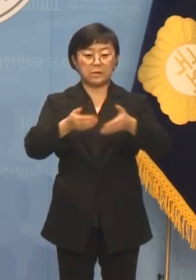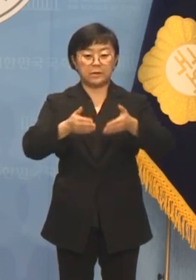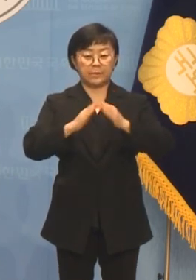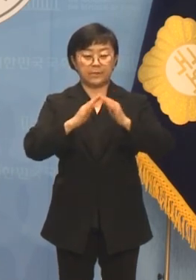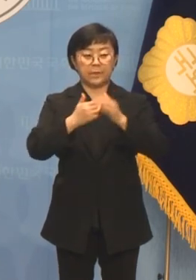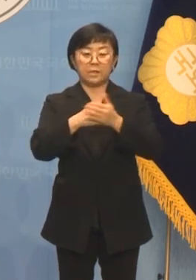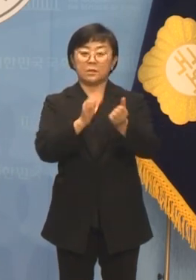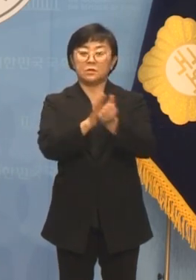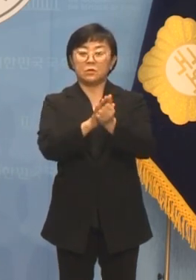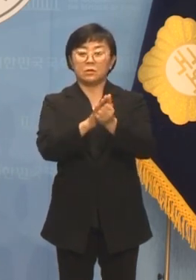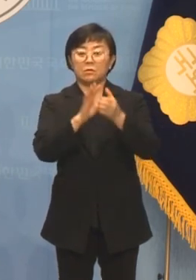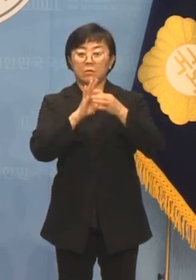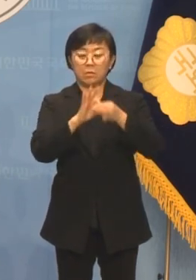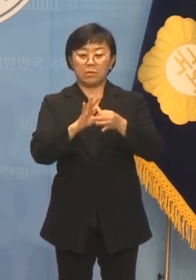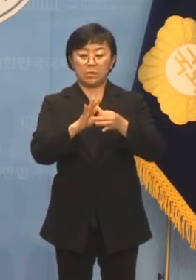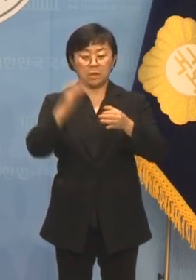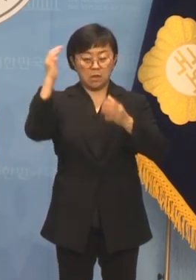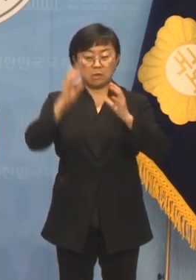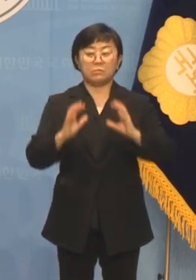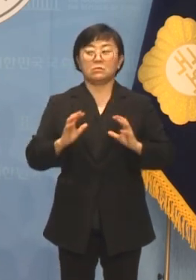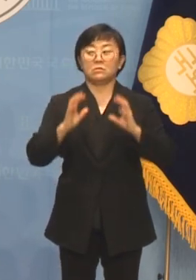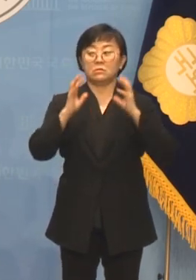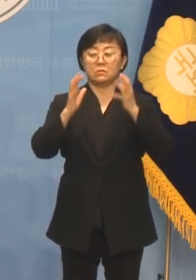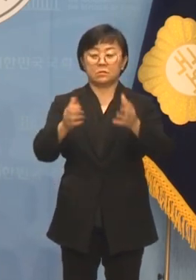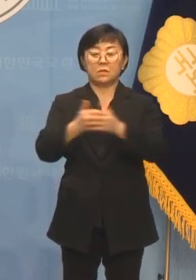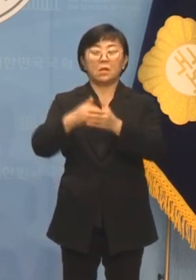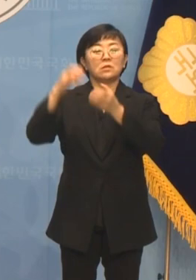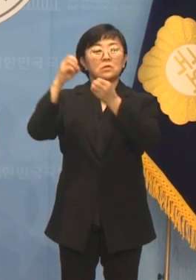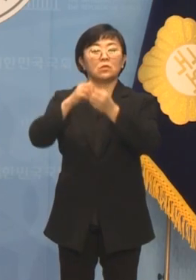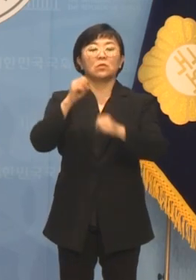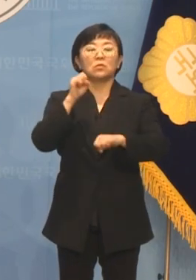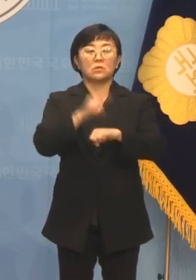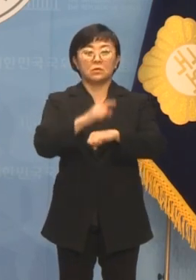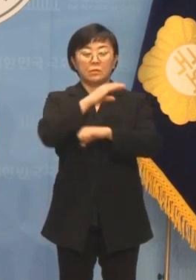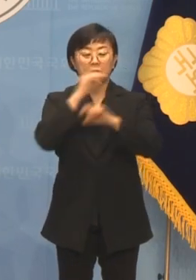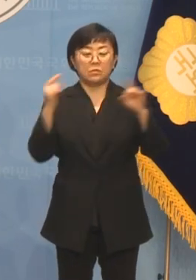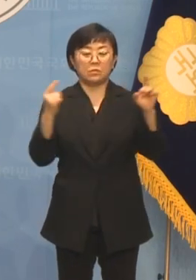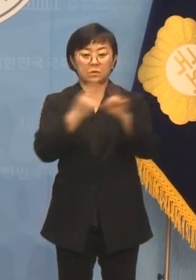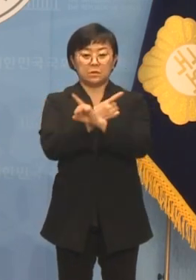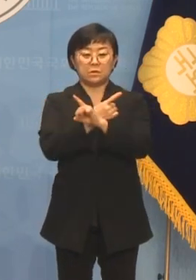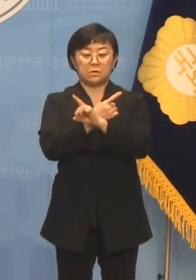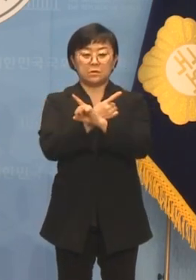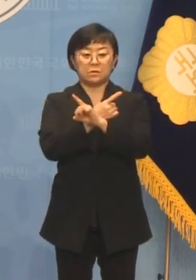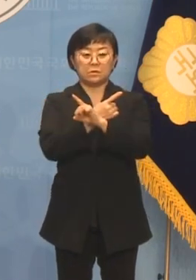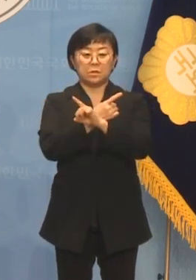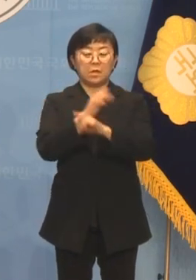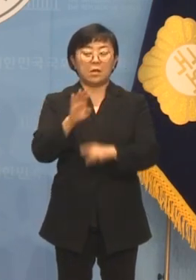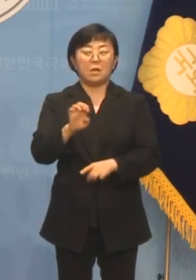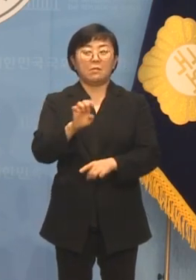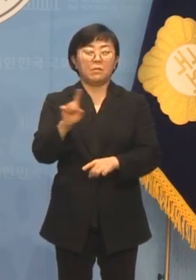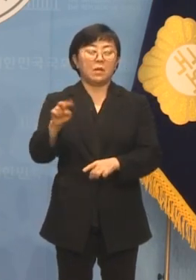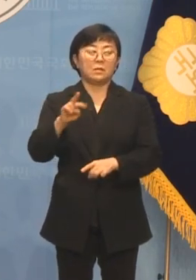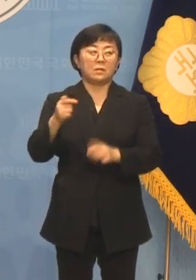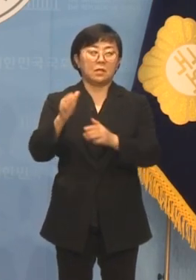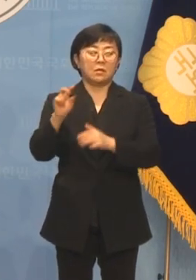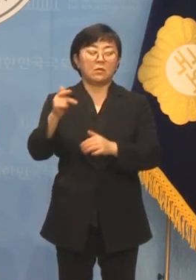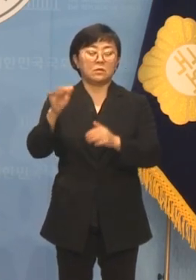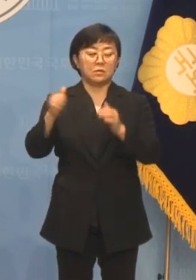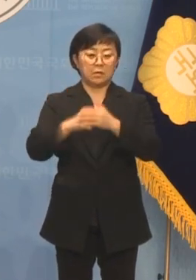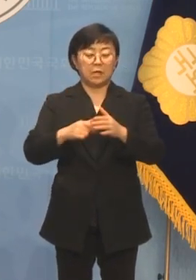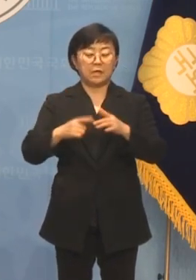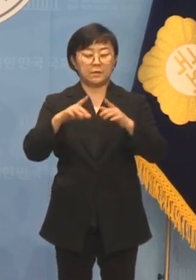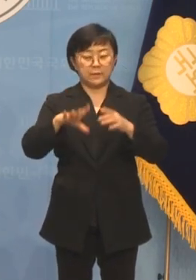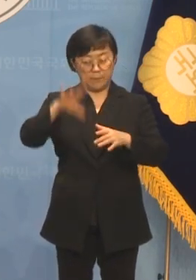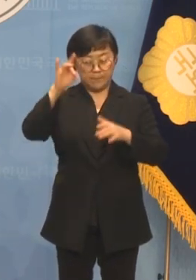지원은 대한민국의 정통성을 바로잡는 파사현정의 첫걸음입니다.